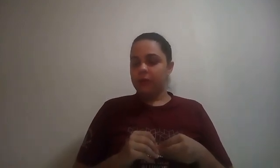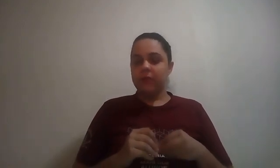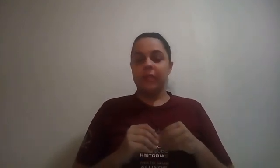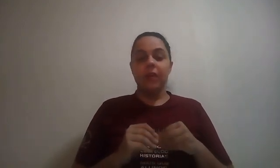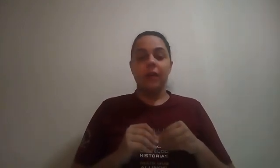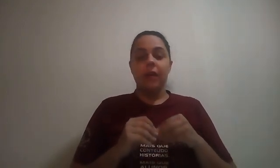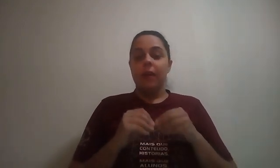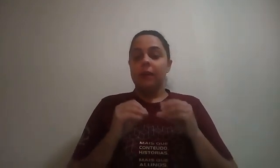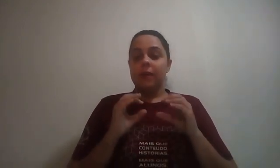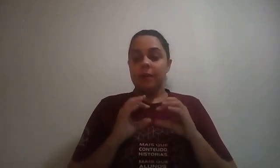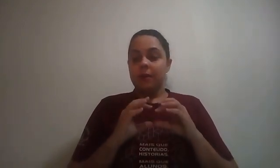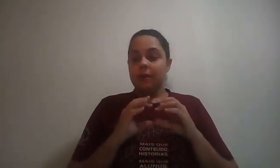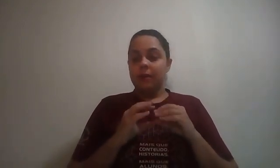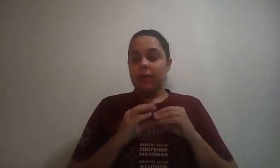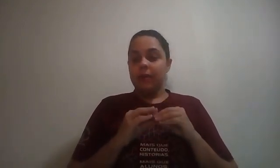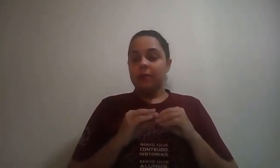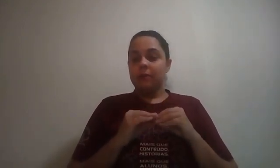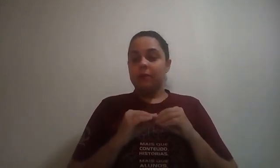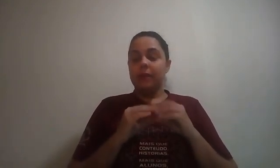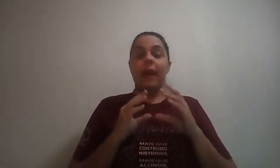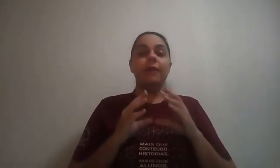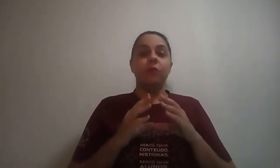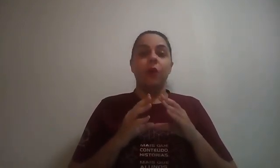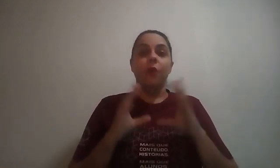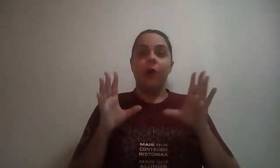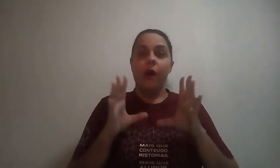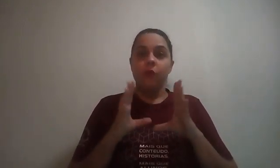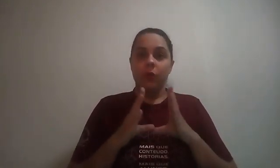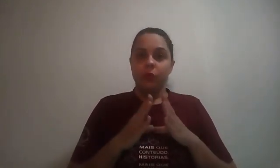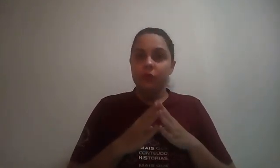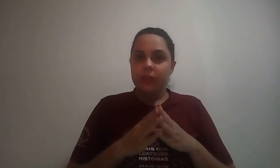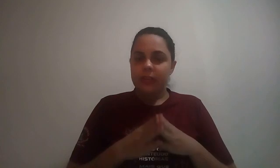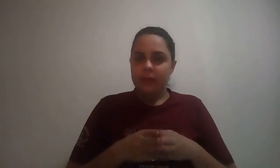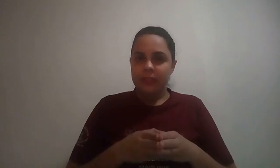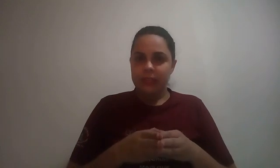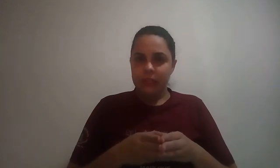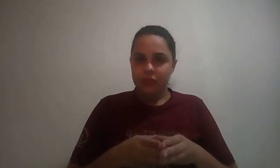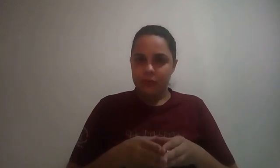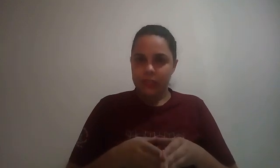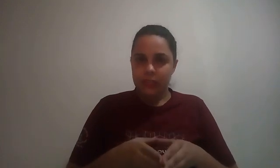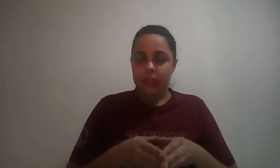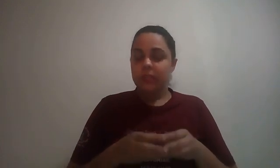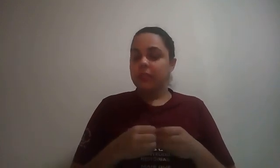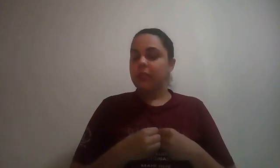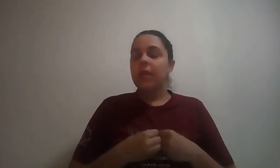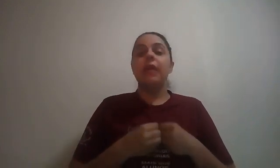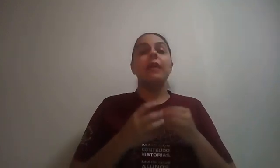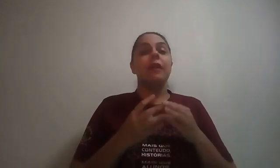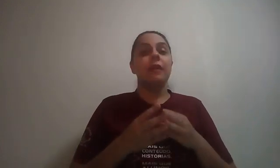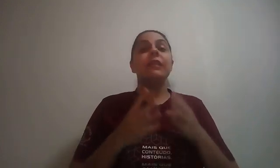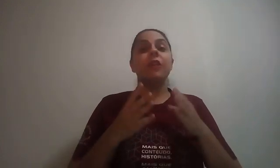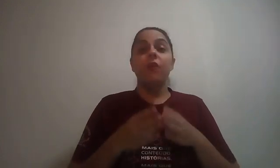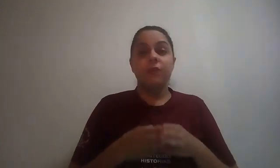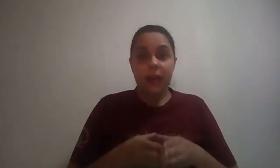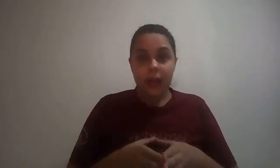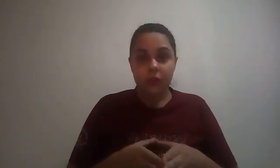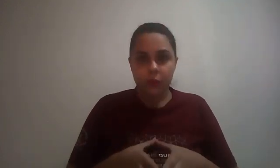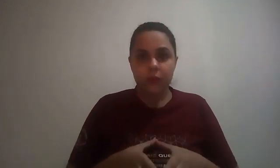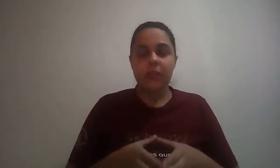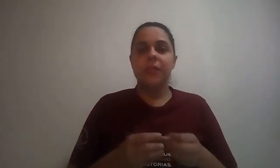tenha tirado alguma dúvida da cabecinha de vocês. E, se houver dúvidas,